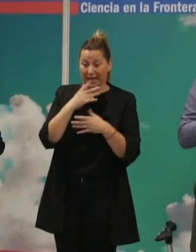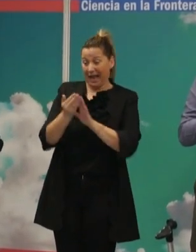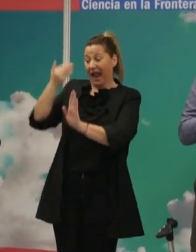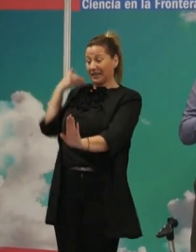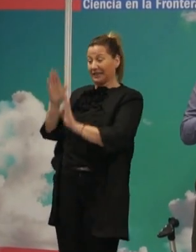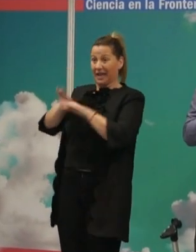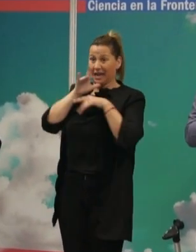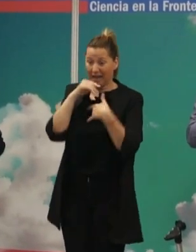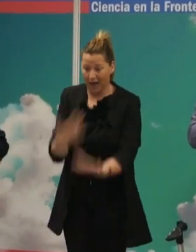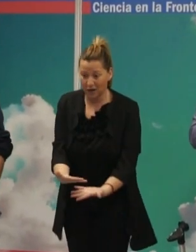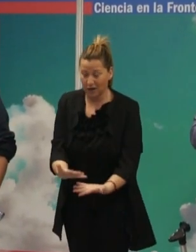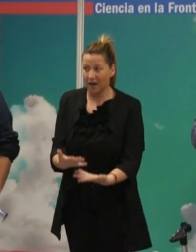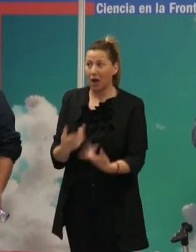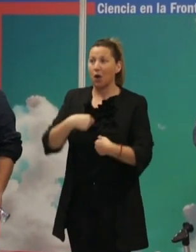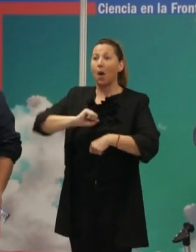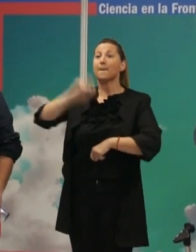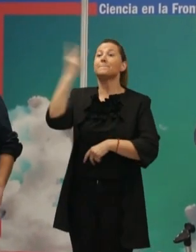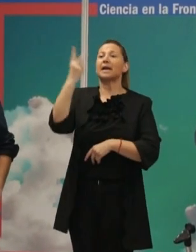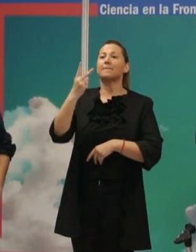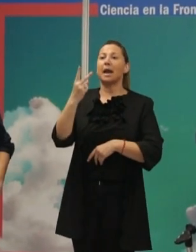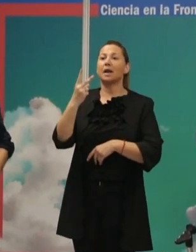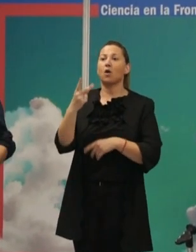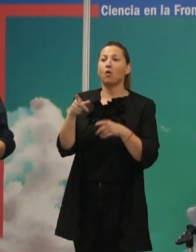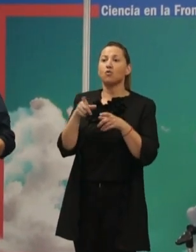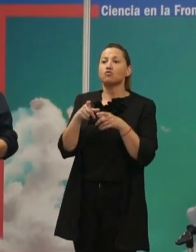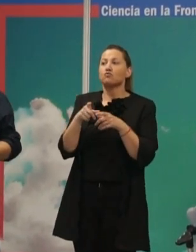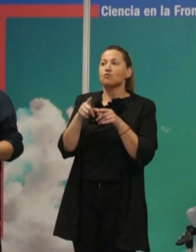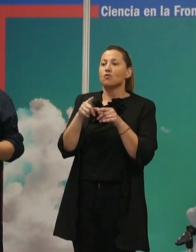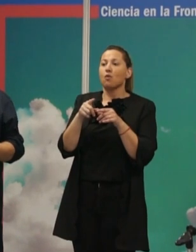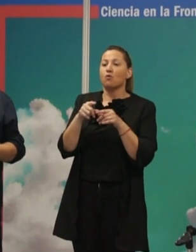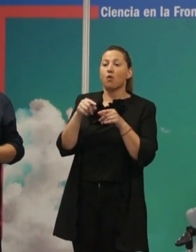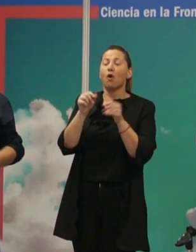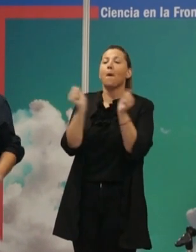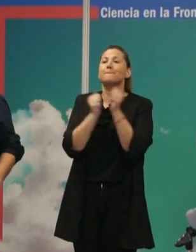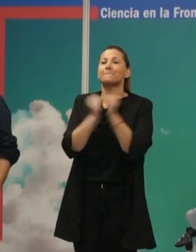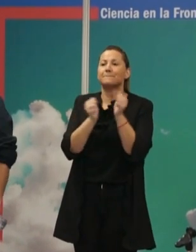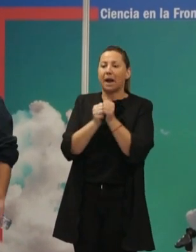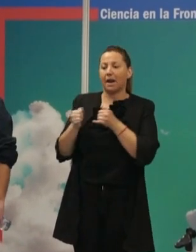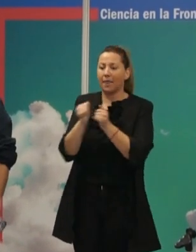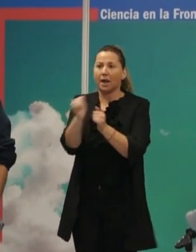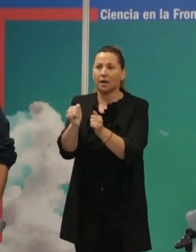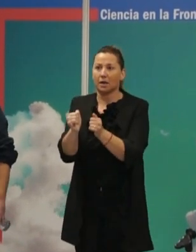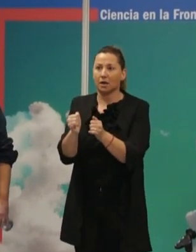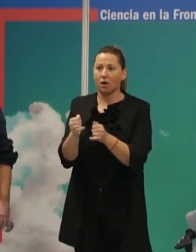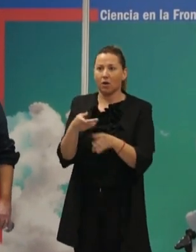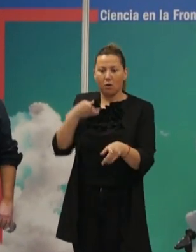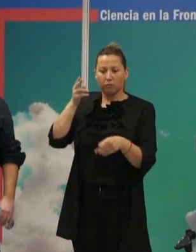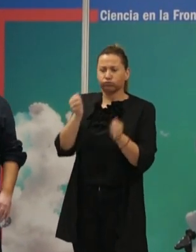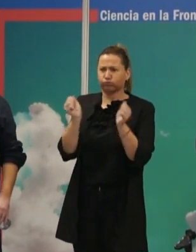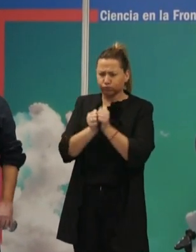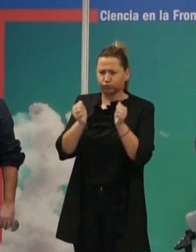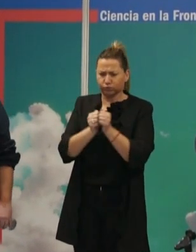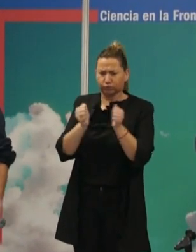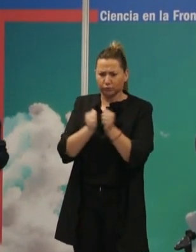que es transformar la naturaleza, hacer los primeros instrumentos. Coge un canto, un canto de río, le da dos o tres golpes y consigue hacer un filo. Eso